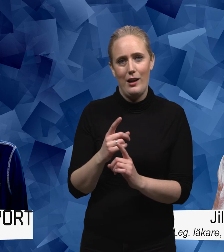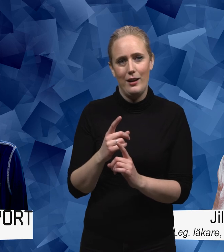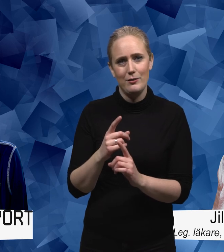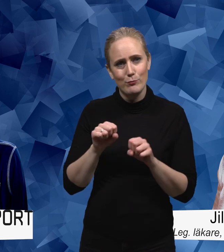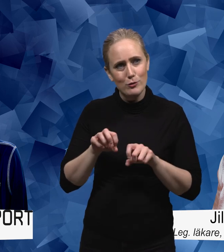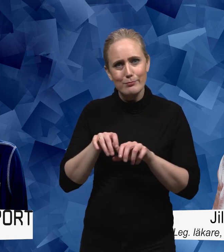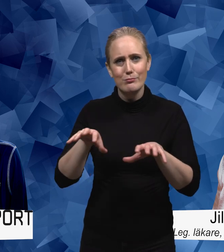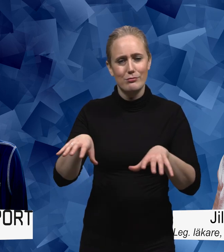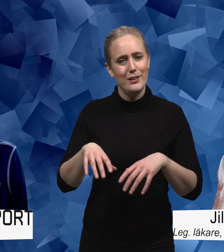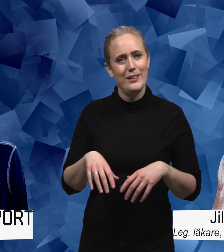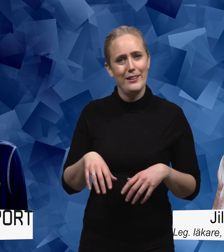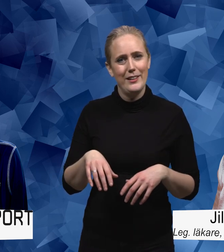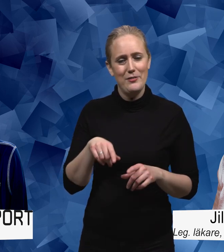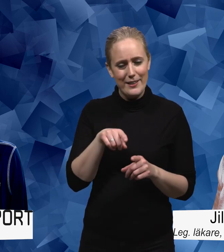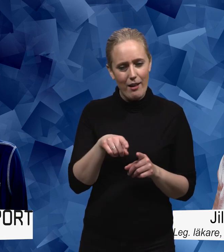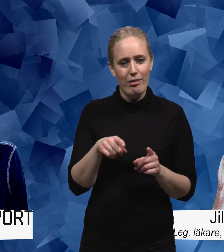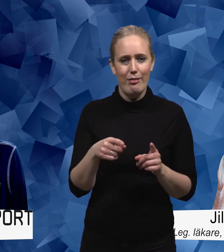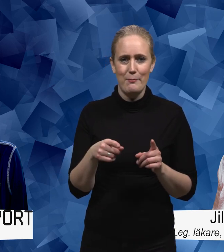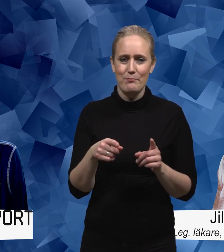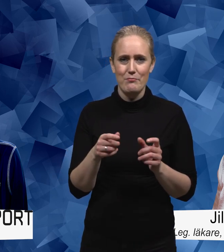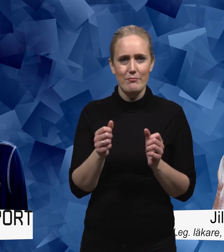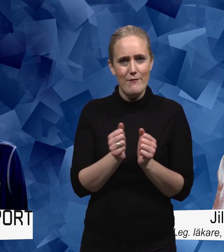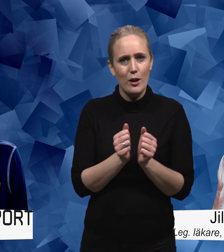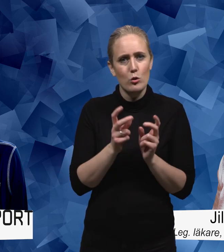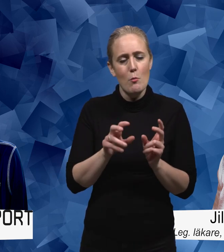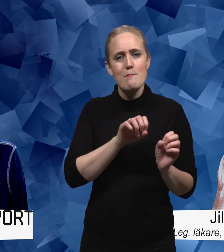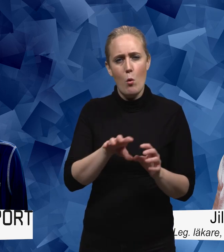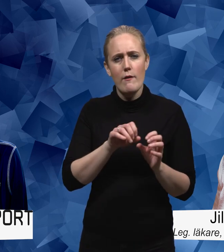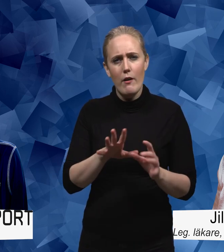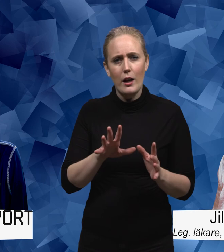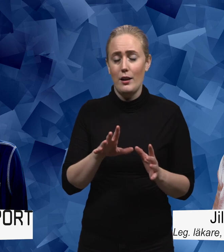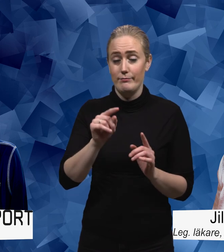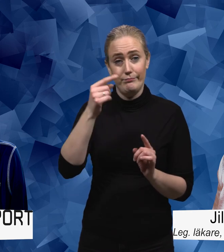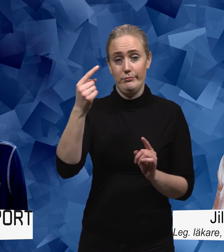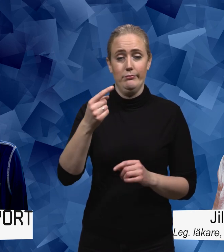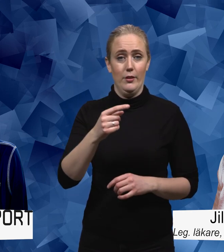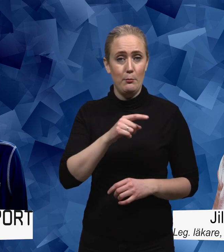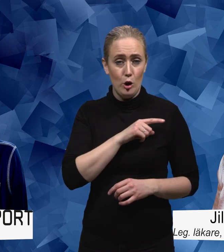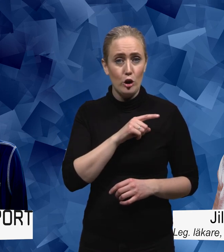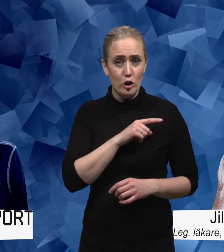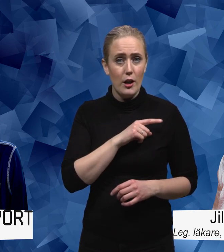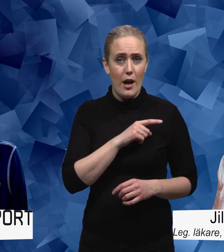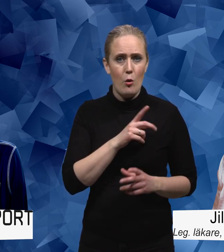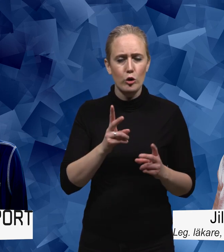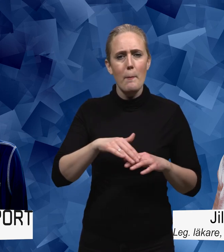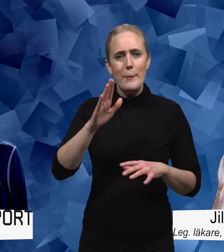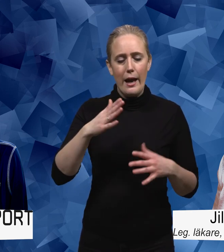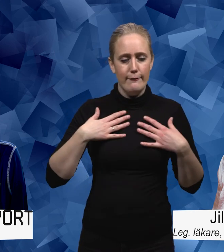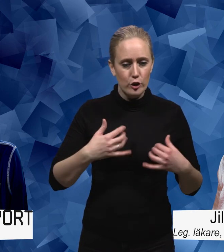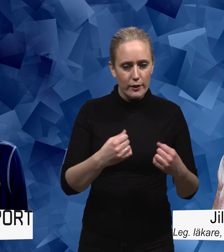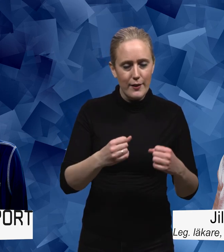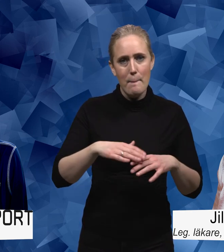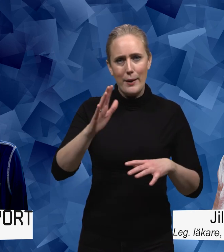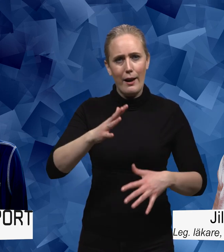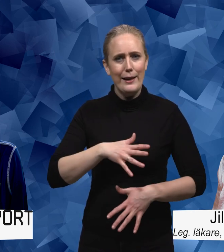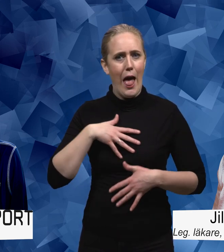det är en faktor som spelar kanske störst roll så mer fysisk aktivitet och glädjefyllt sånt